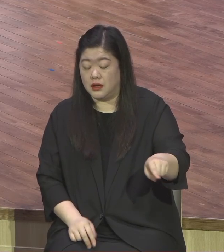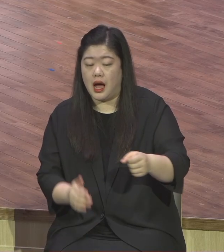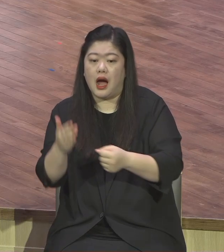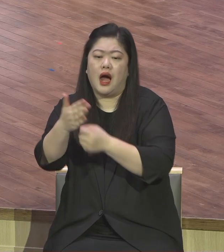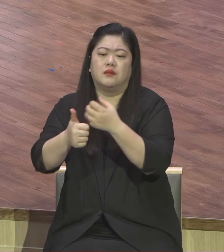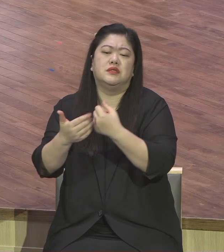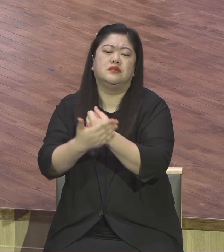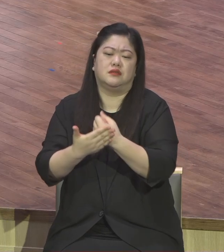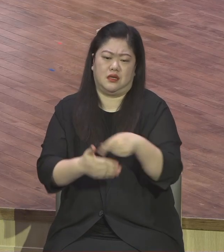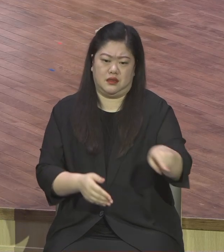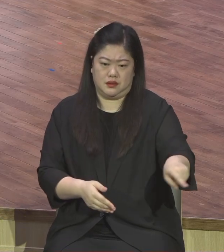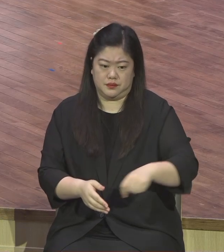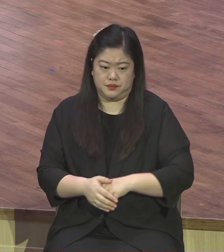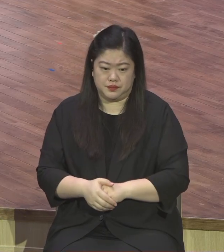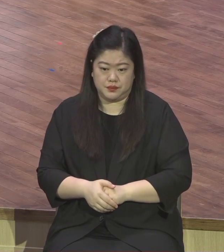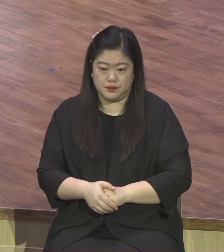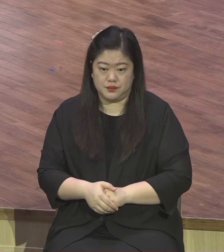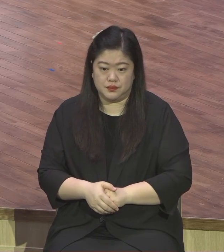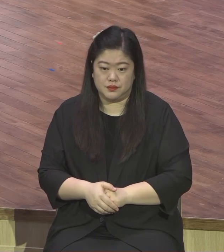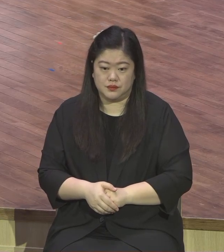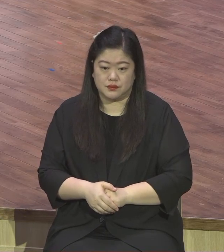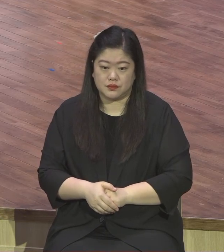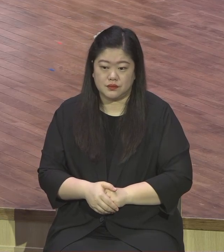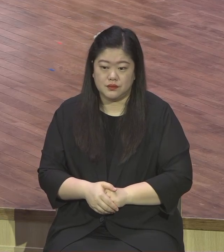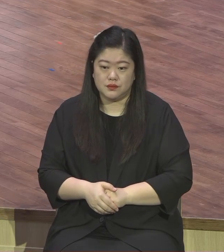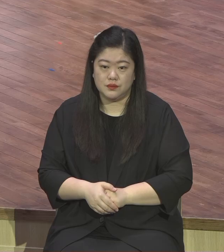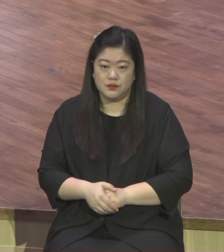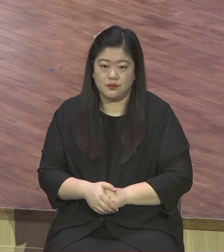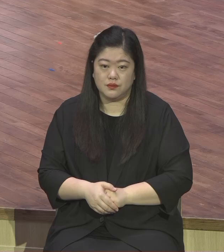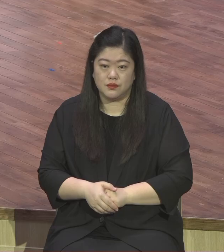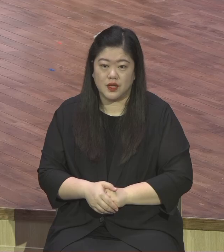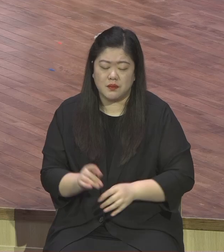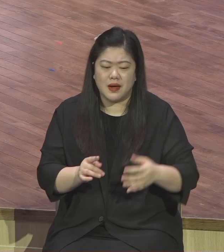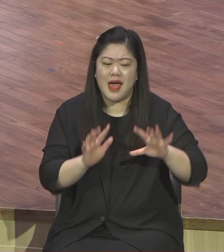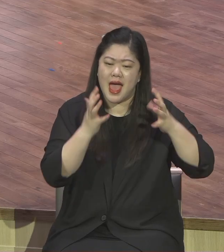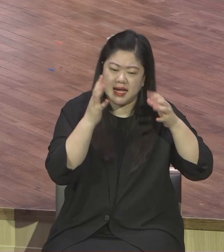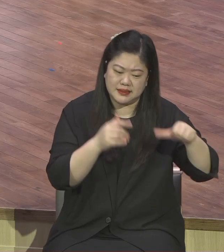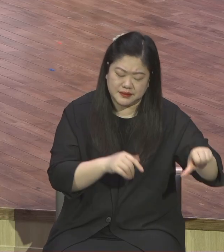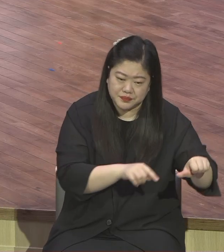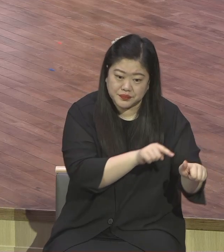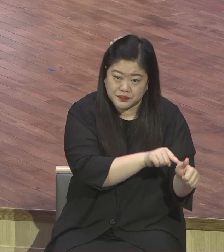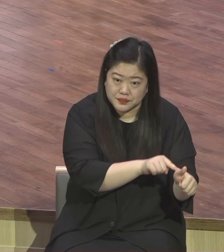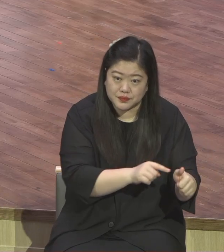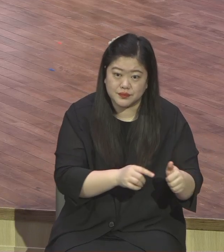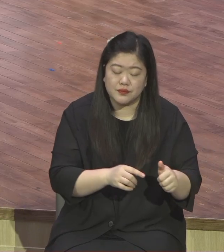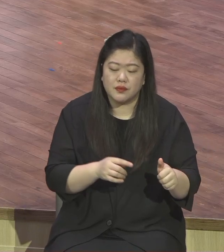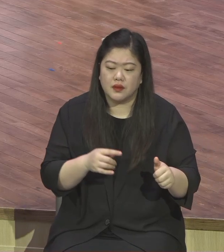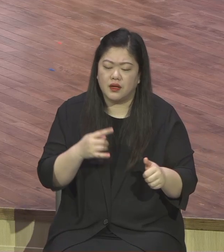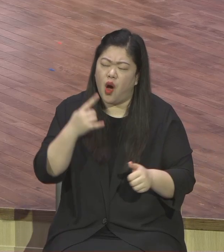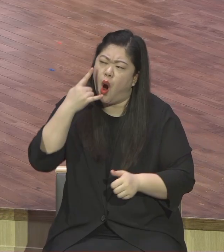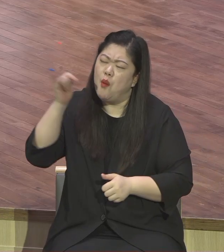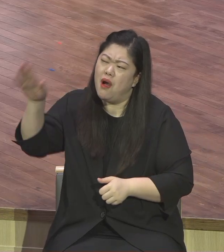어른아이가 벌벌 떨고 웁니다. 엄마 무서워. 조금만 기다려. 5분만 지나면 우리는 영원한 생명으로 들어가는 거야.